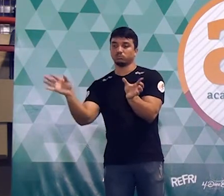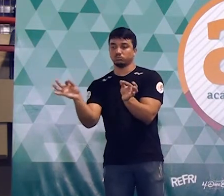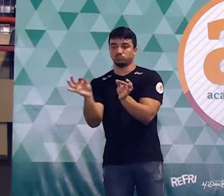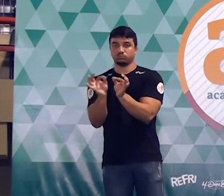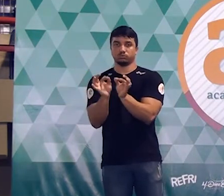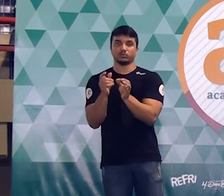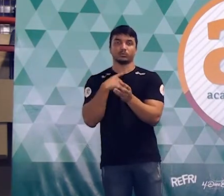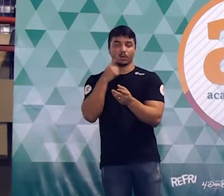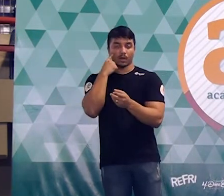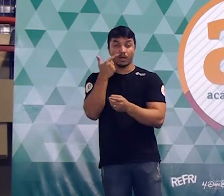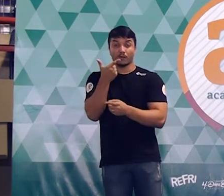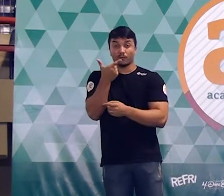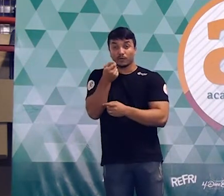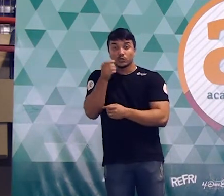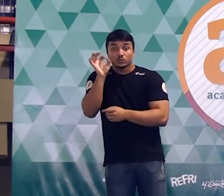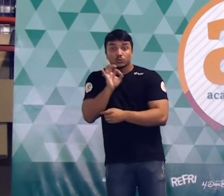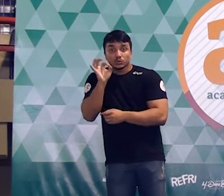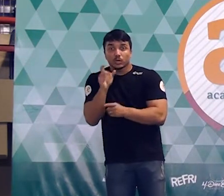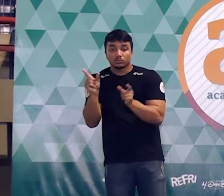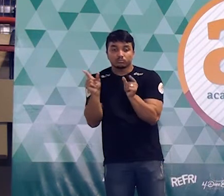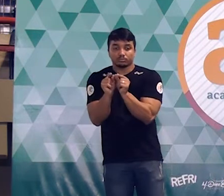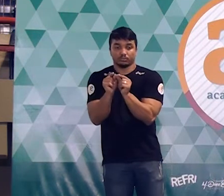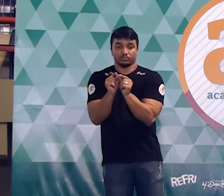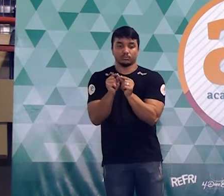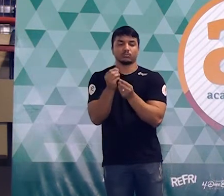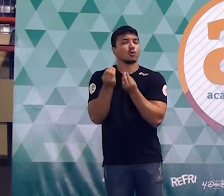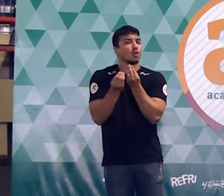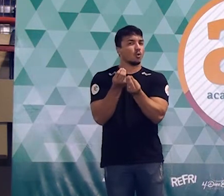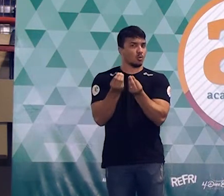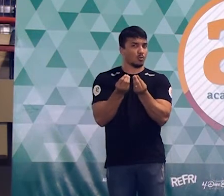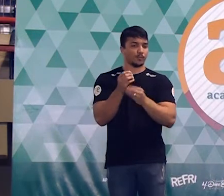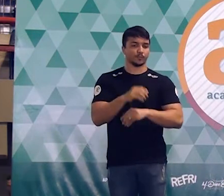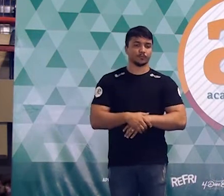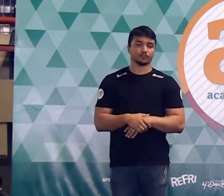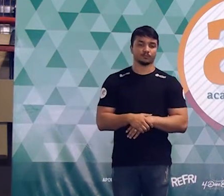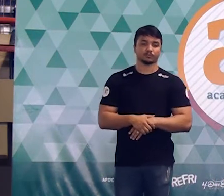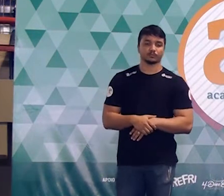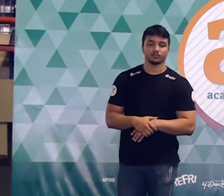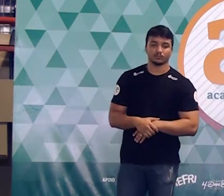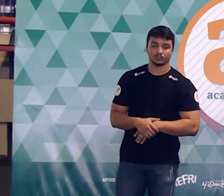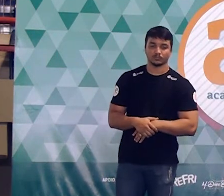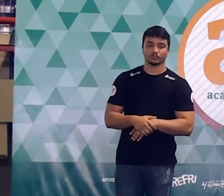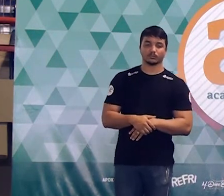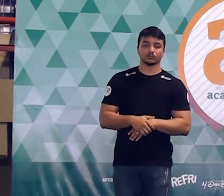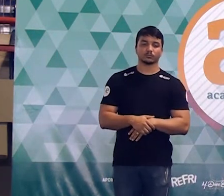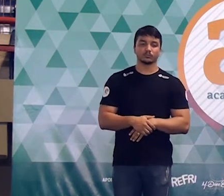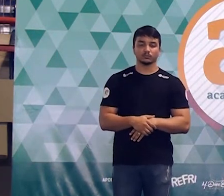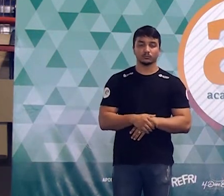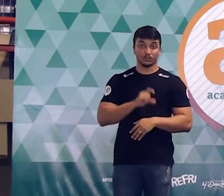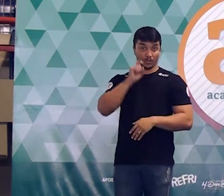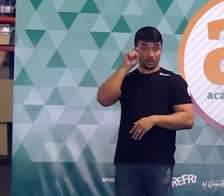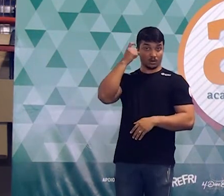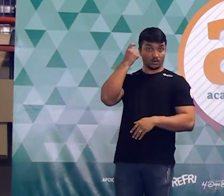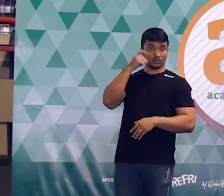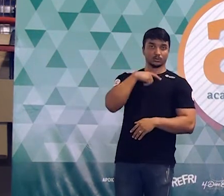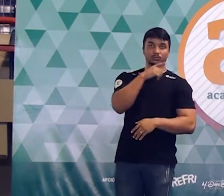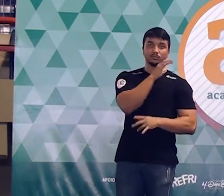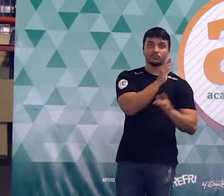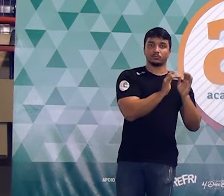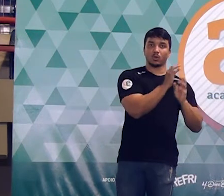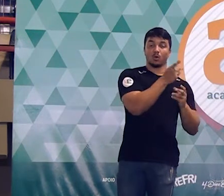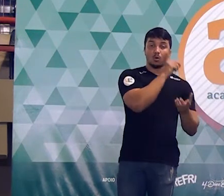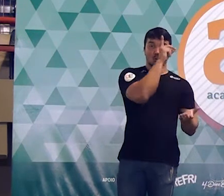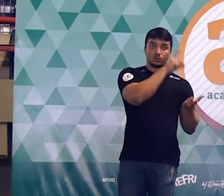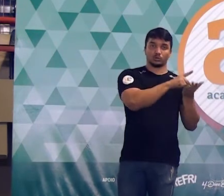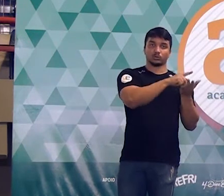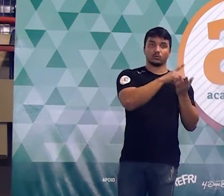redução de 20%. Então, como é que vai ficar? Vai ficar assim, gente. Eu tinha a peça original, certo?